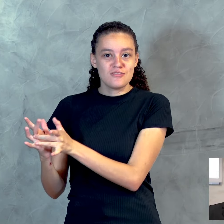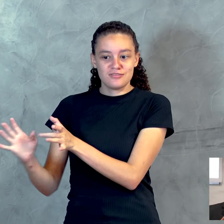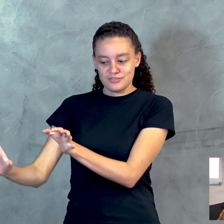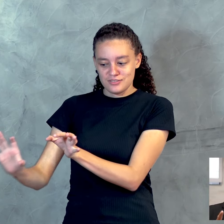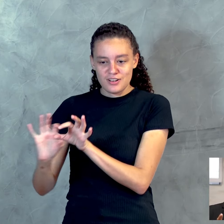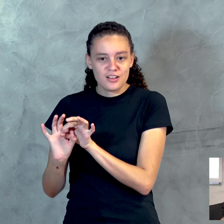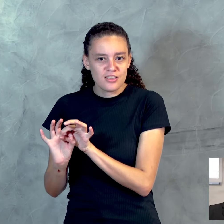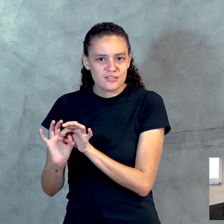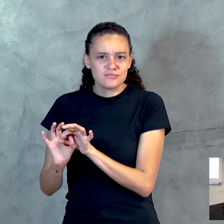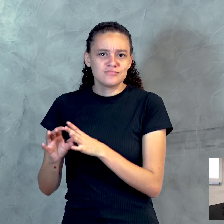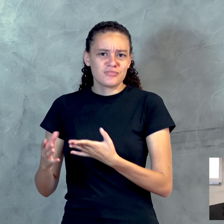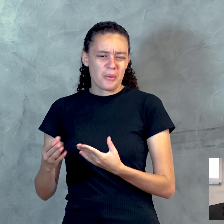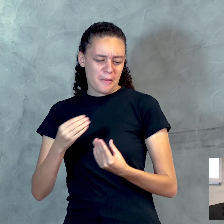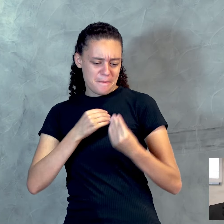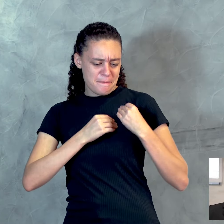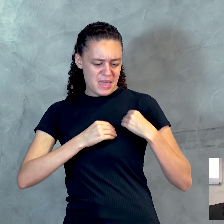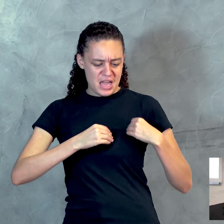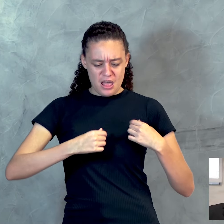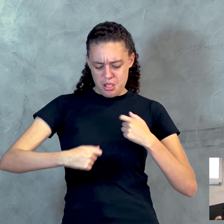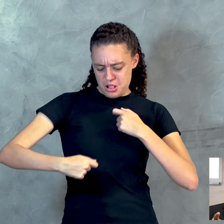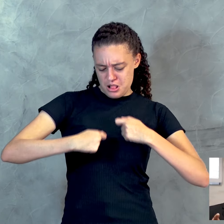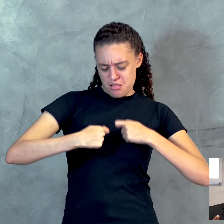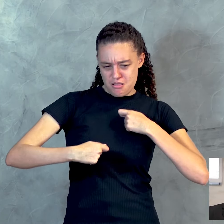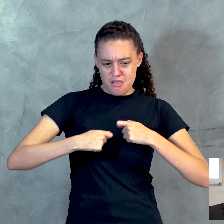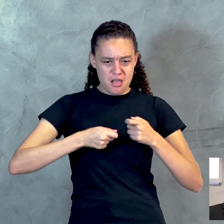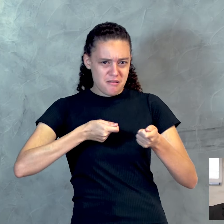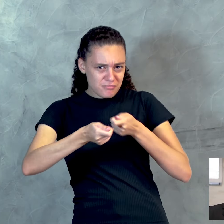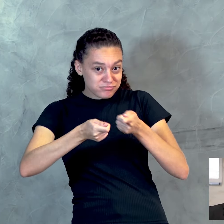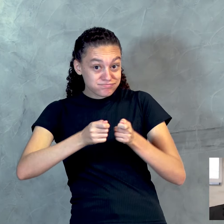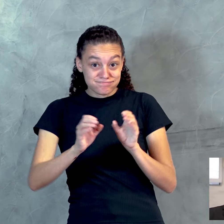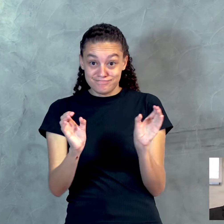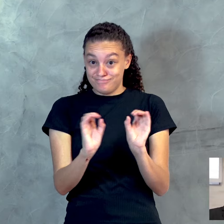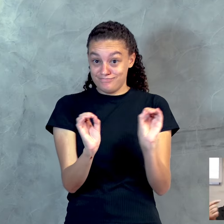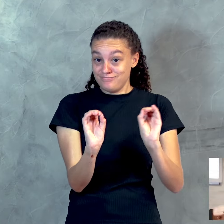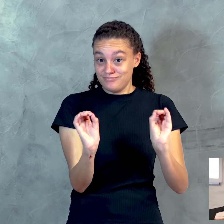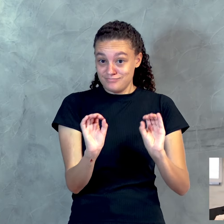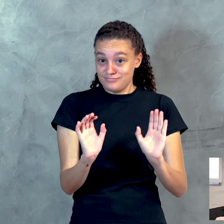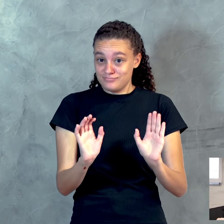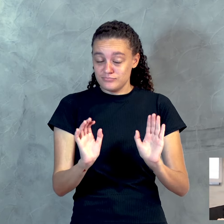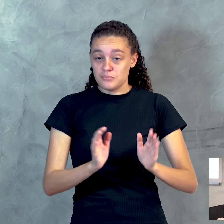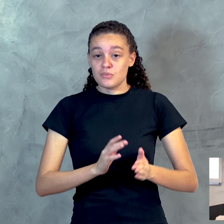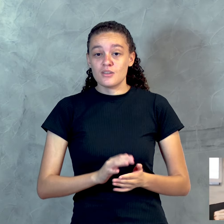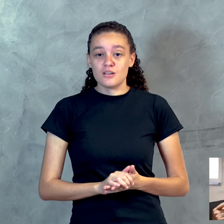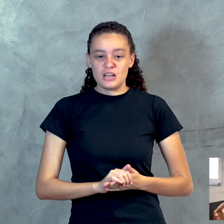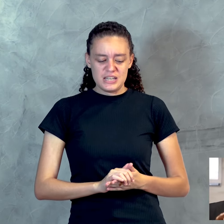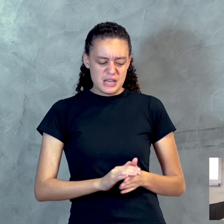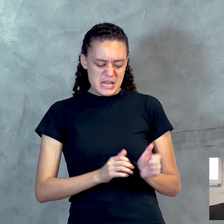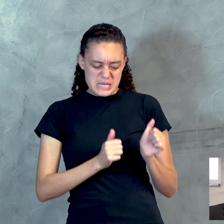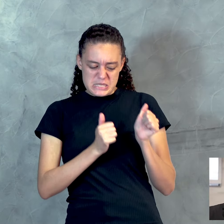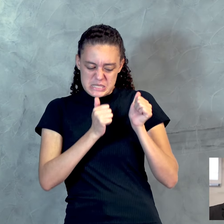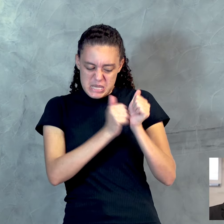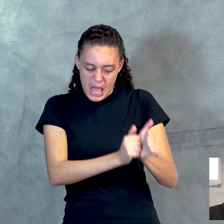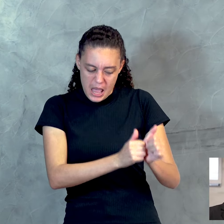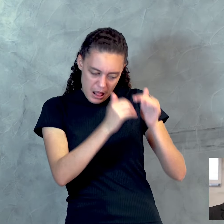não reine portanto o pecado em vosso corpo mortal para lhes obedecer-lhes em suas concupiscências.